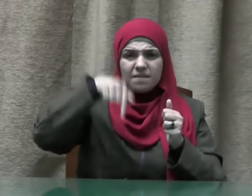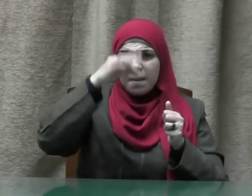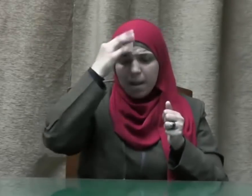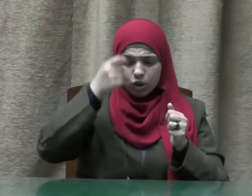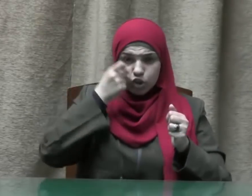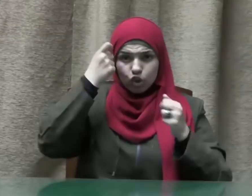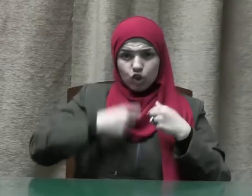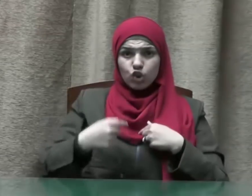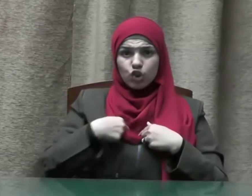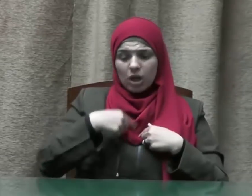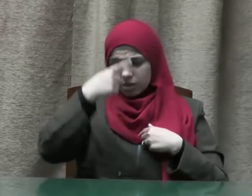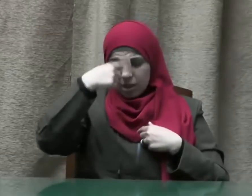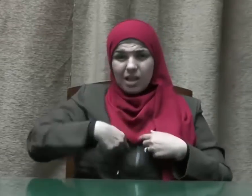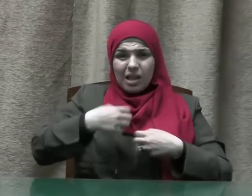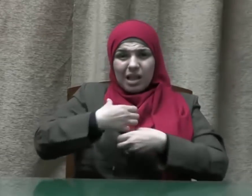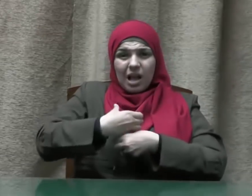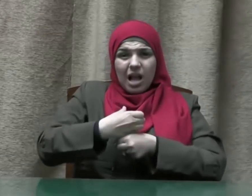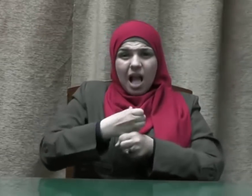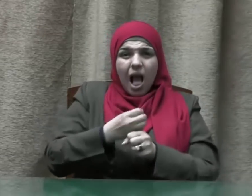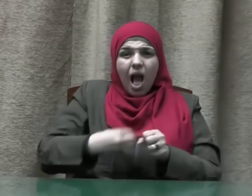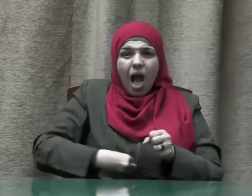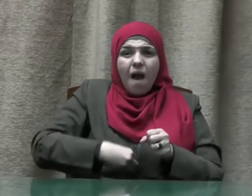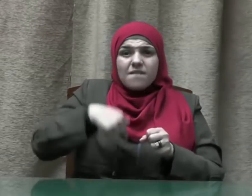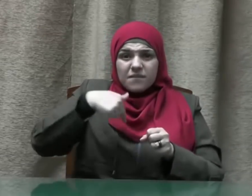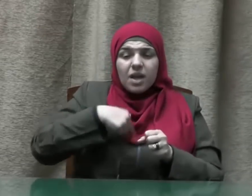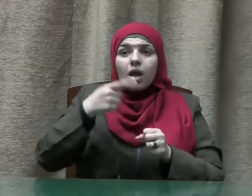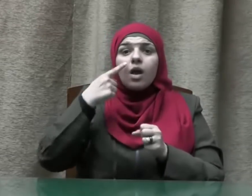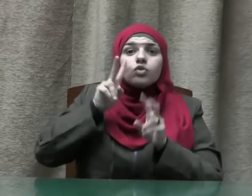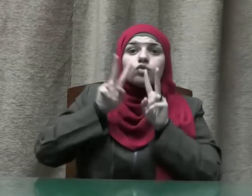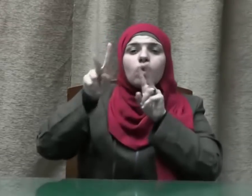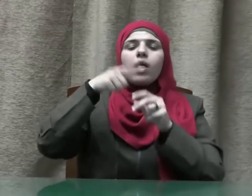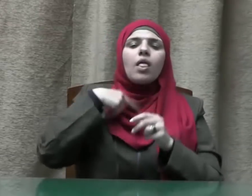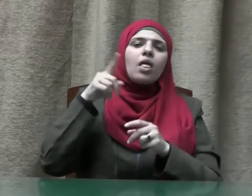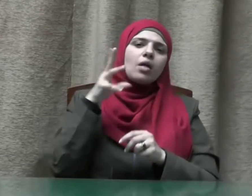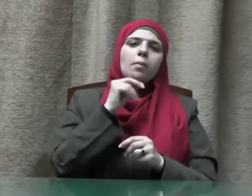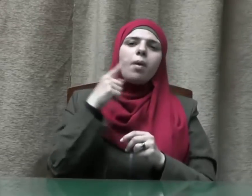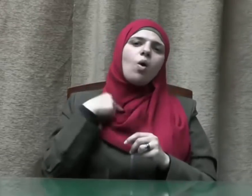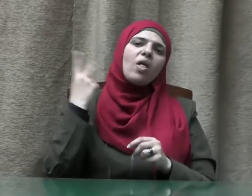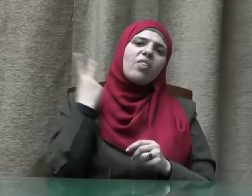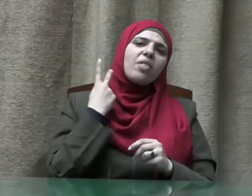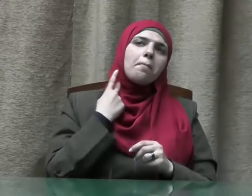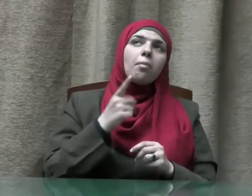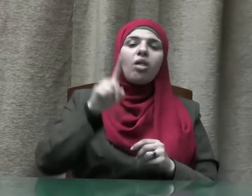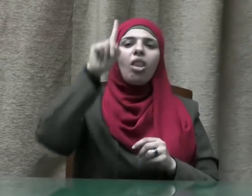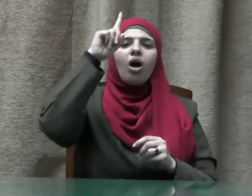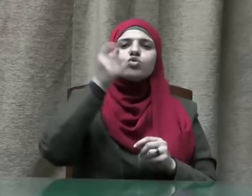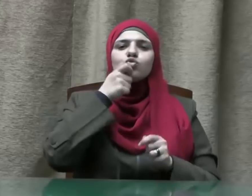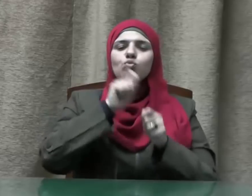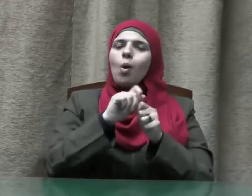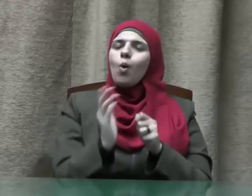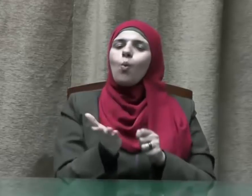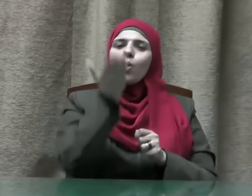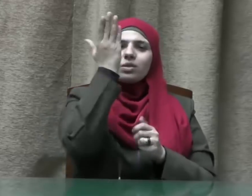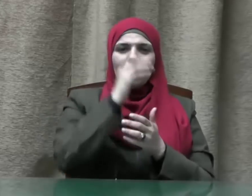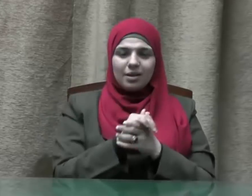جائع فقد برئت منهم ذمة الله تعالى على أننا نؤكد